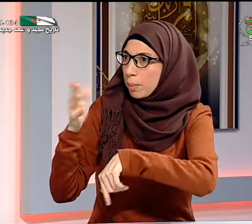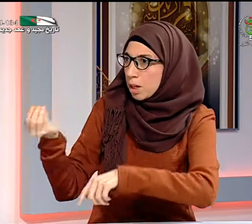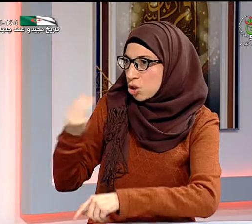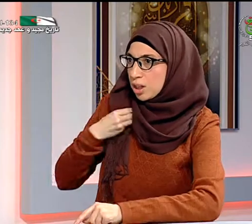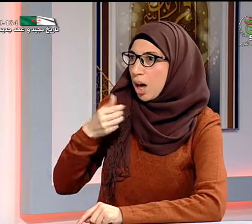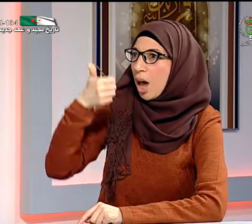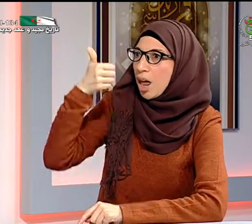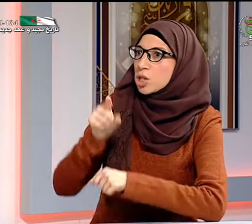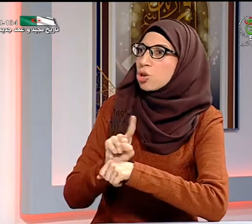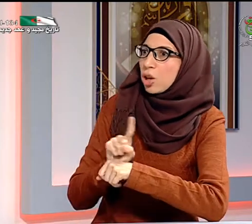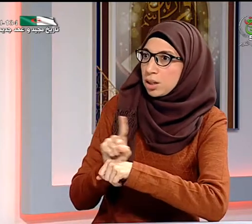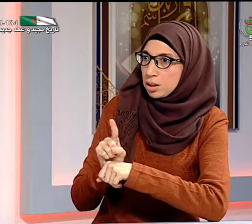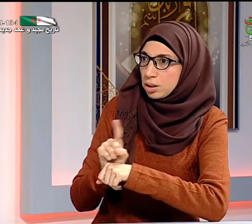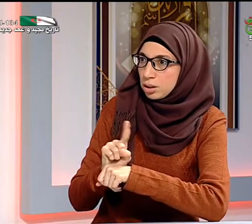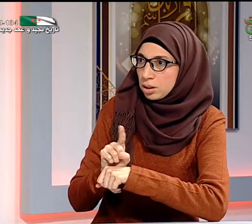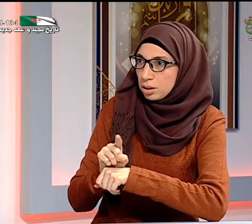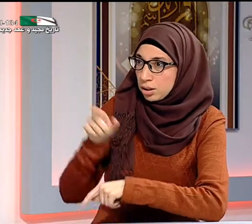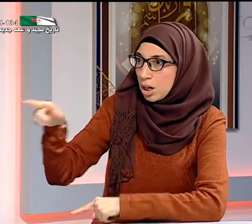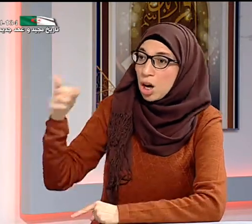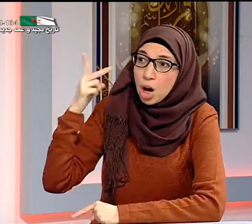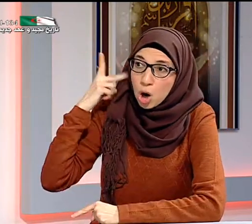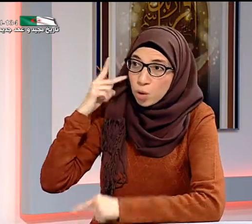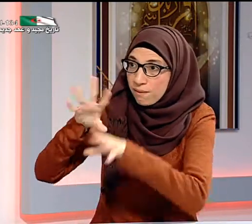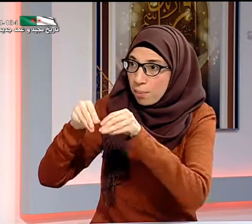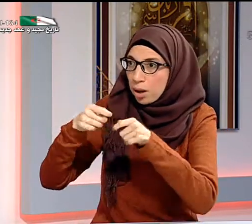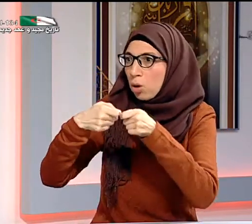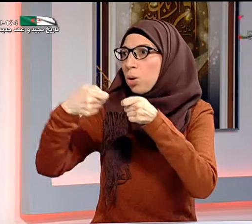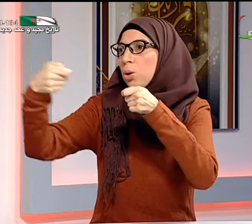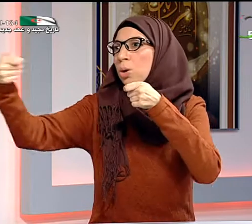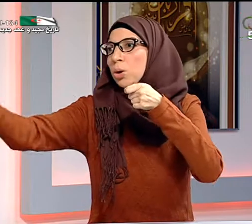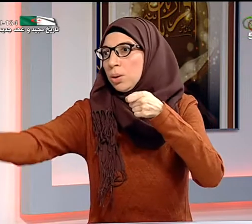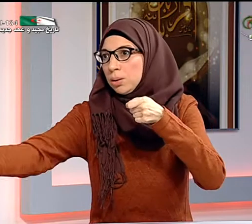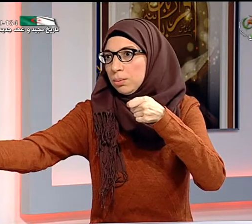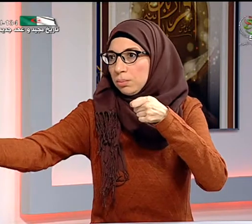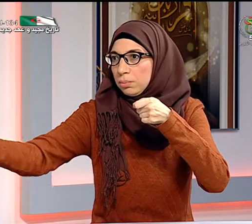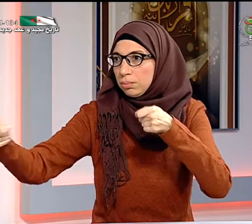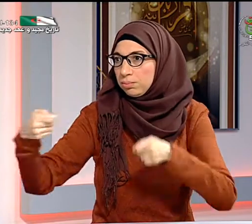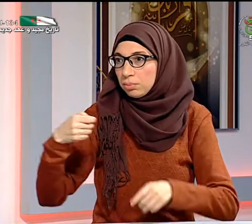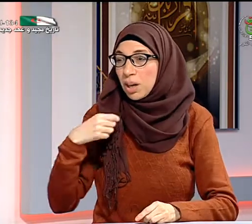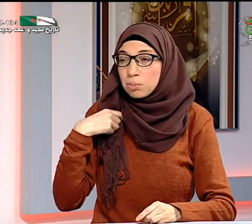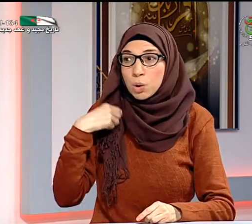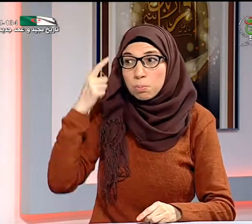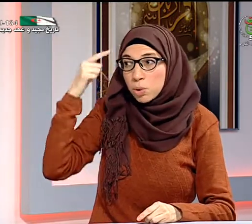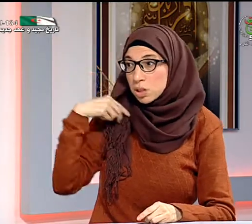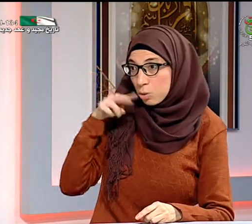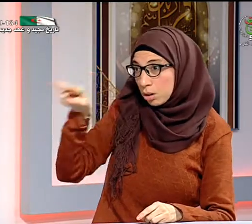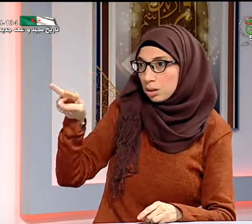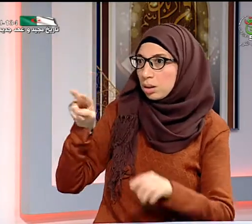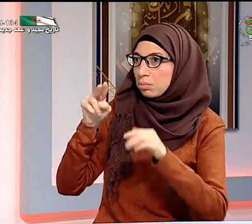الصم فإن المعلومات تكون كبيرة عكس عندما يكون الأطفال مثلا أو في المنزل عندما يتكلمون كلاما